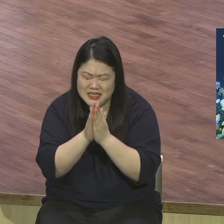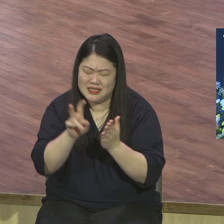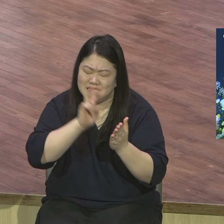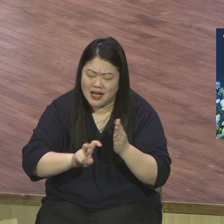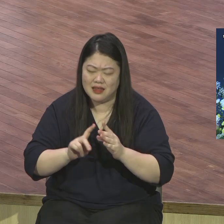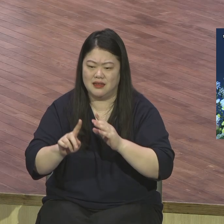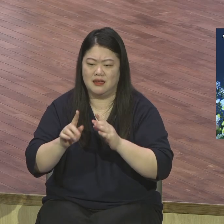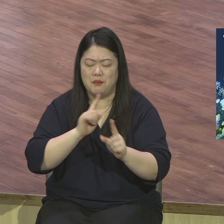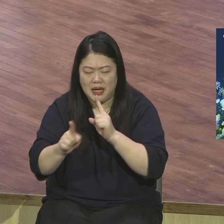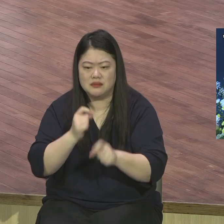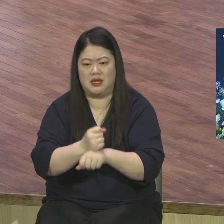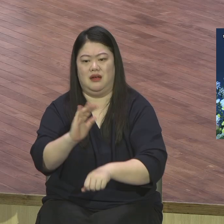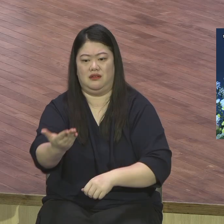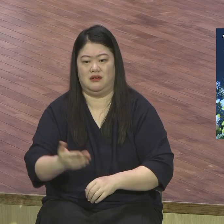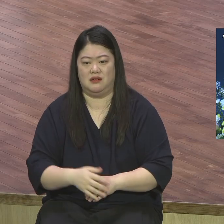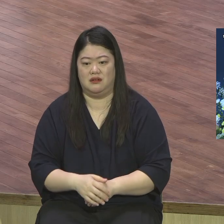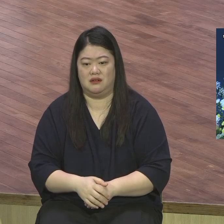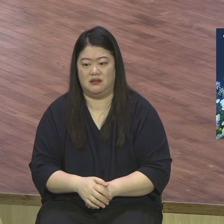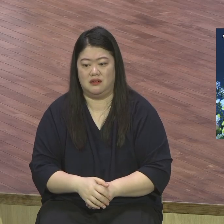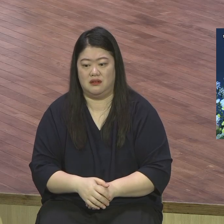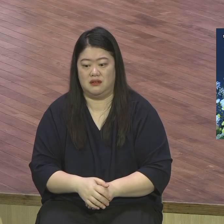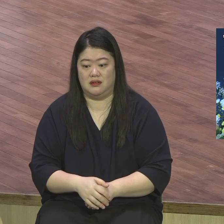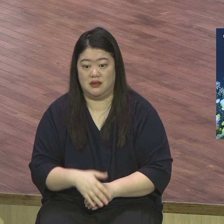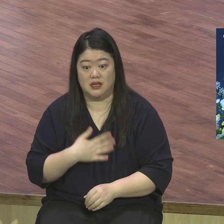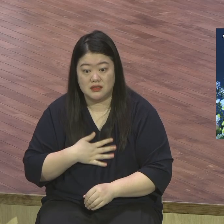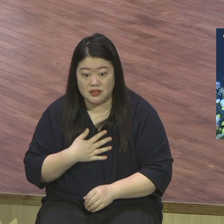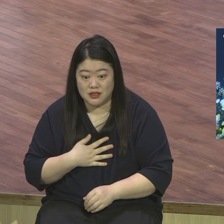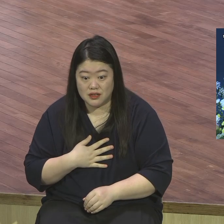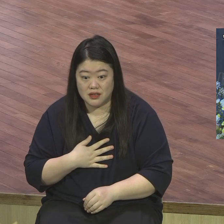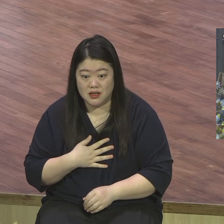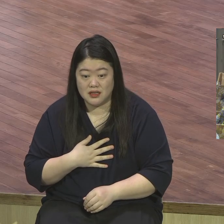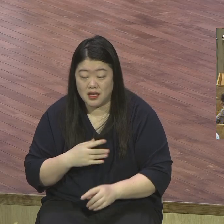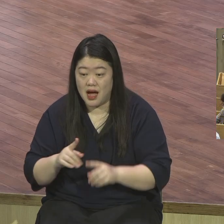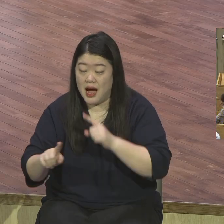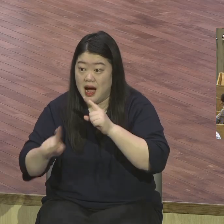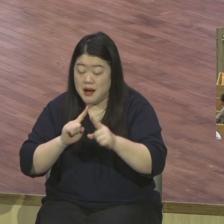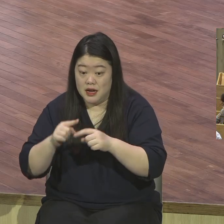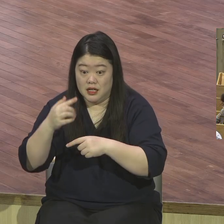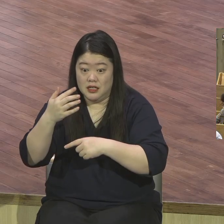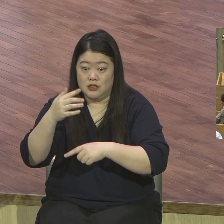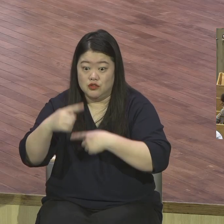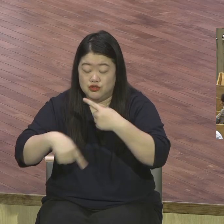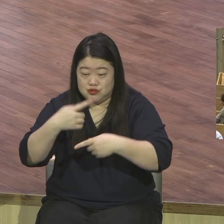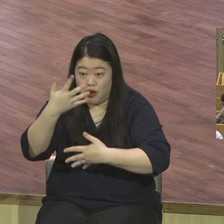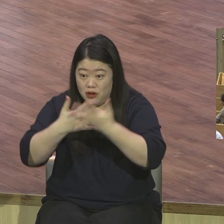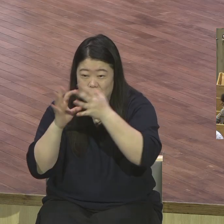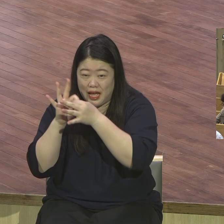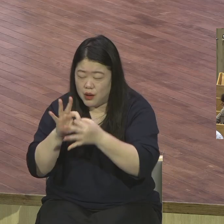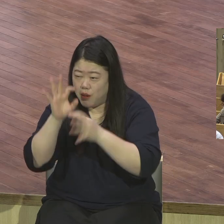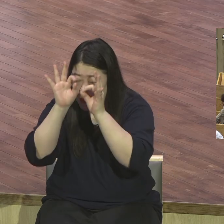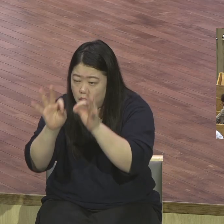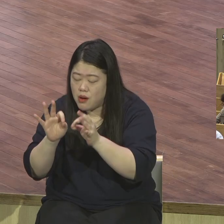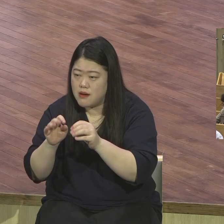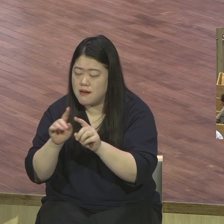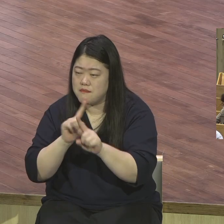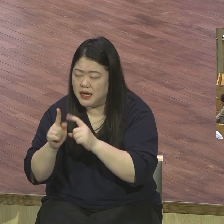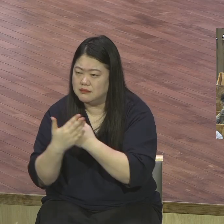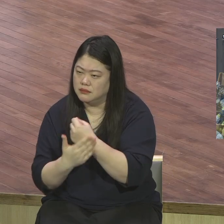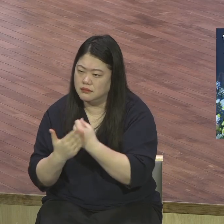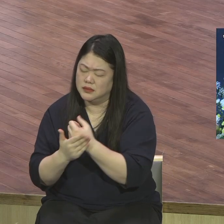항상 말씀 받는 자리를 놓지 마시 바랍니다 그래서 말씀 받을 때마다 자기를 부인하는 시간